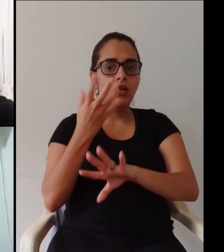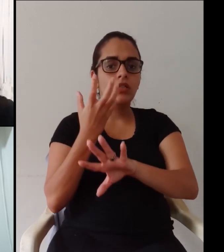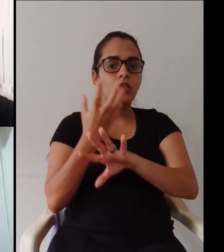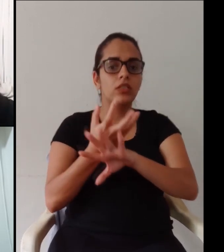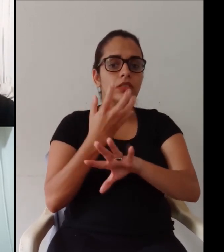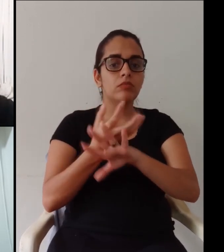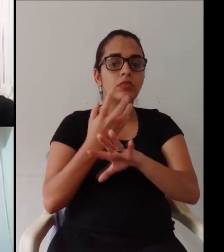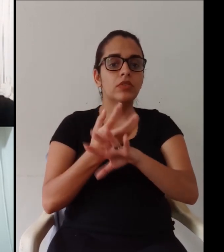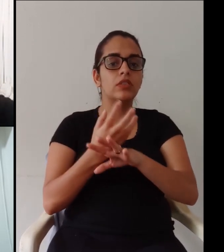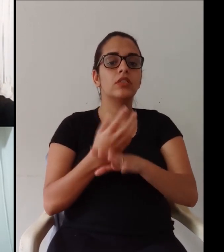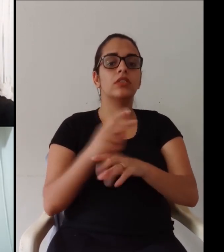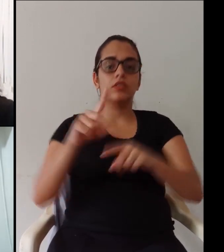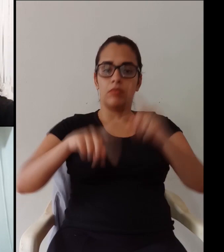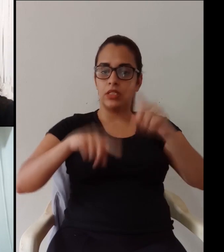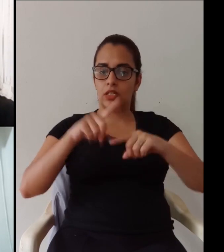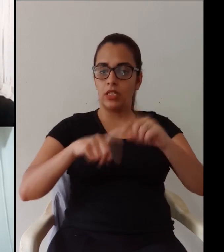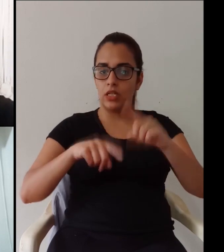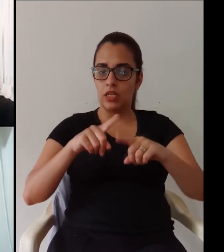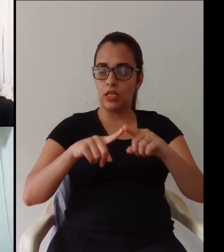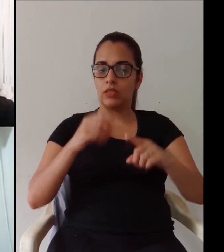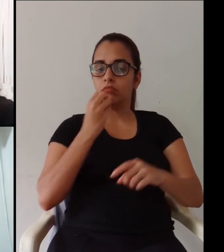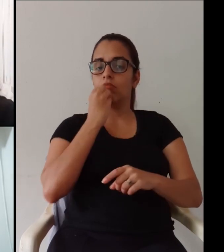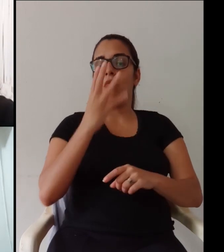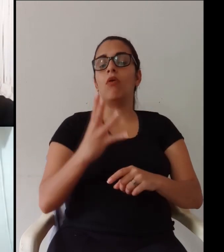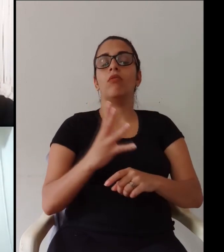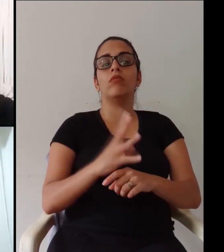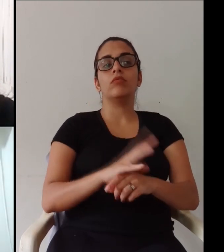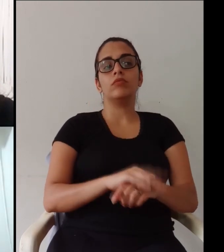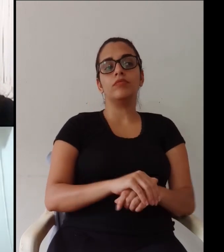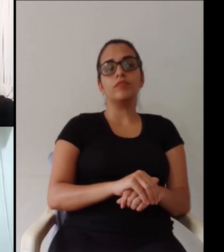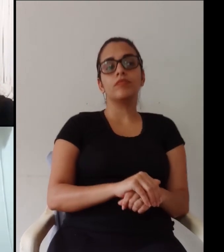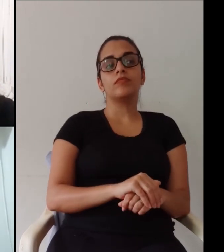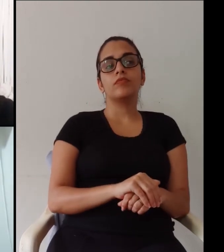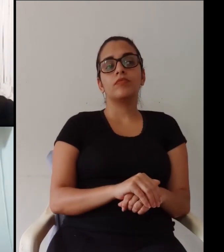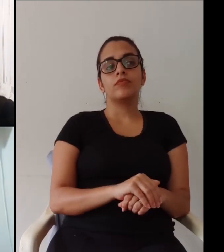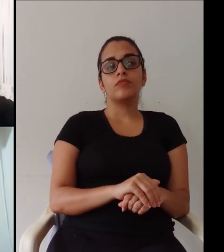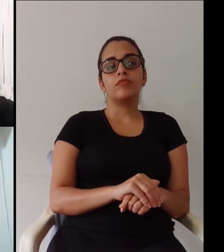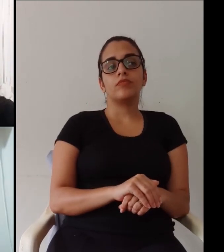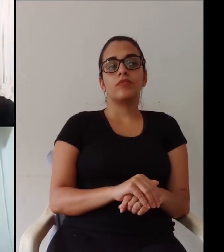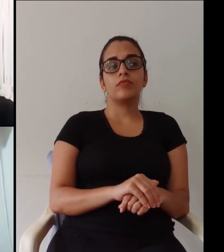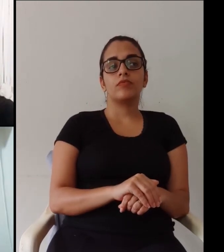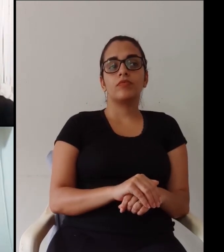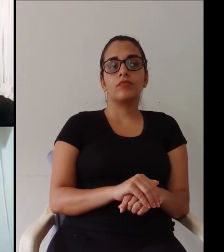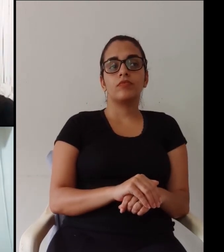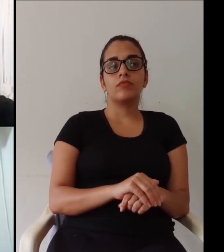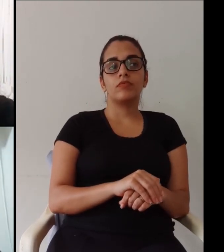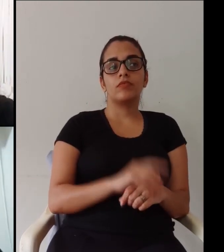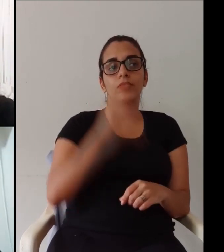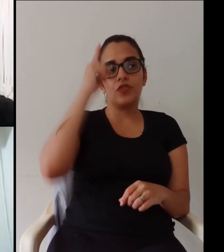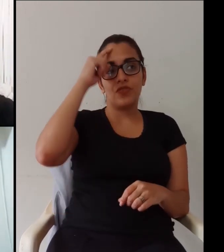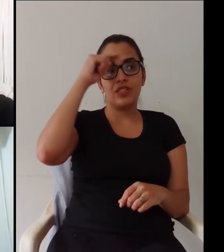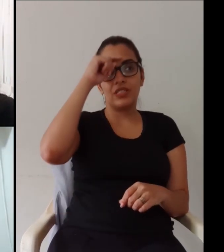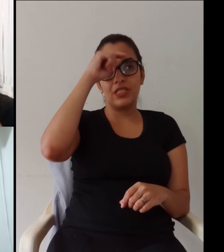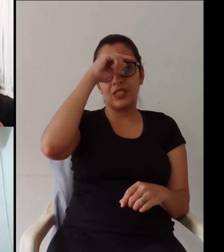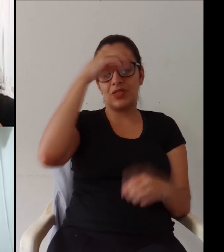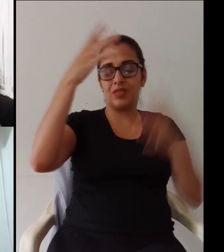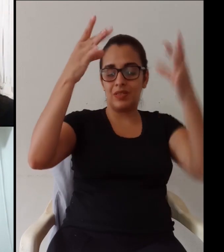tempo passa então todo mundo olha se aquelas atividades são adequadas para os objetivos pedagógicos tem um design